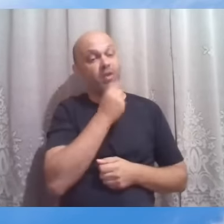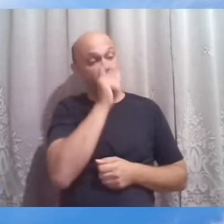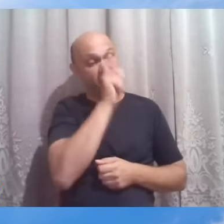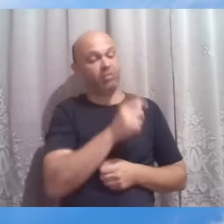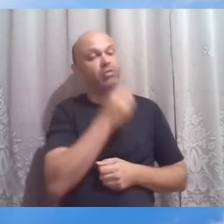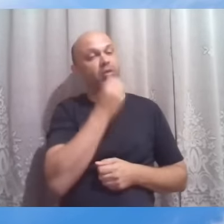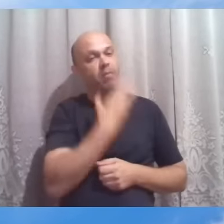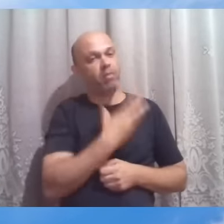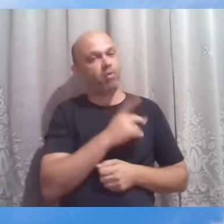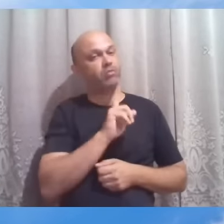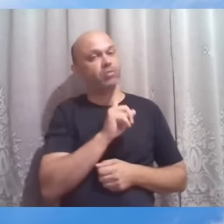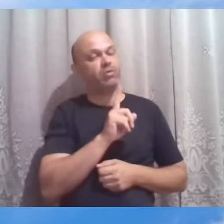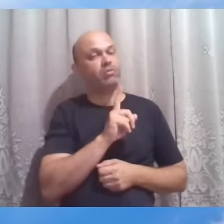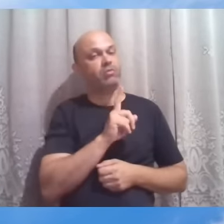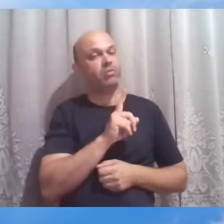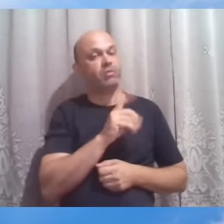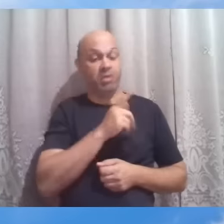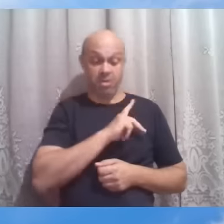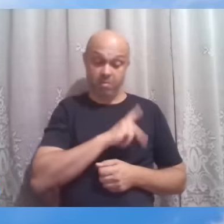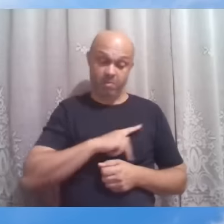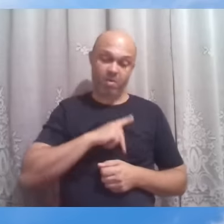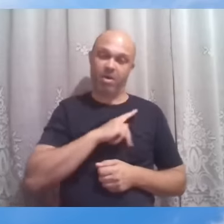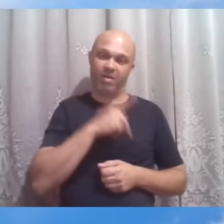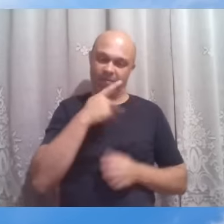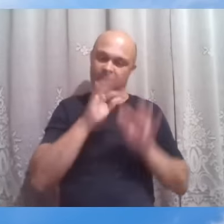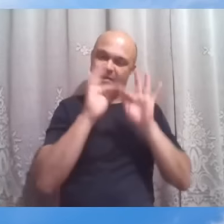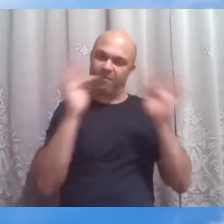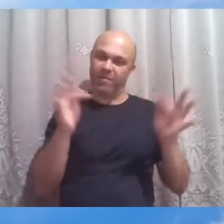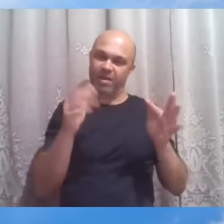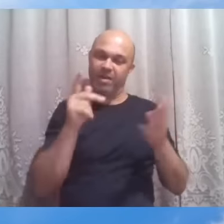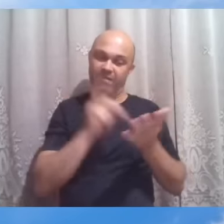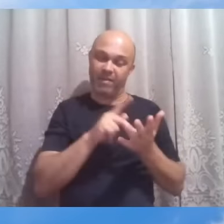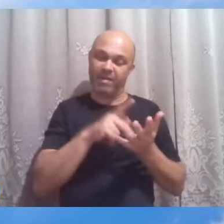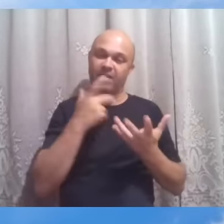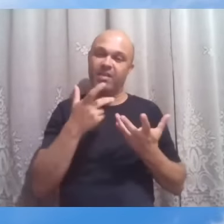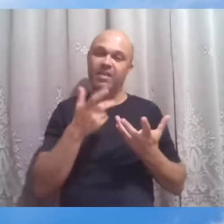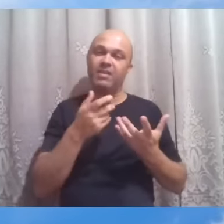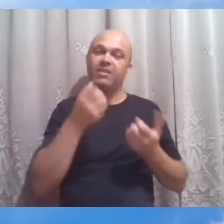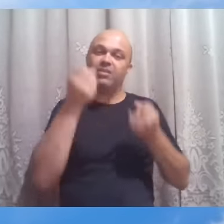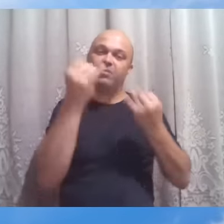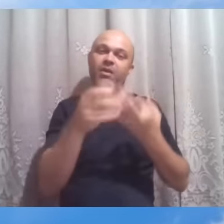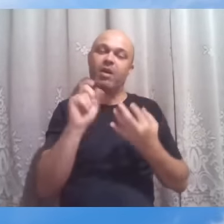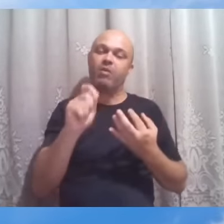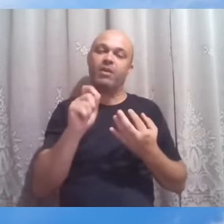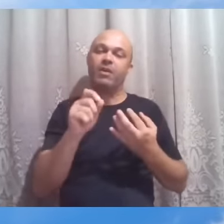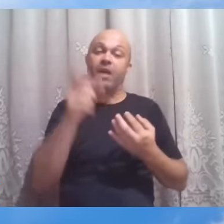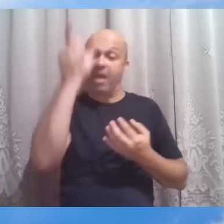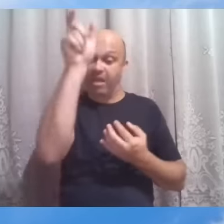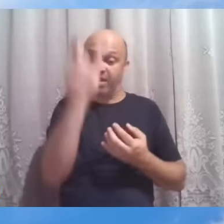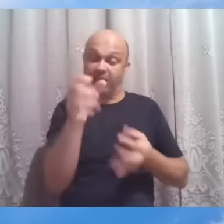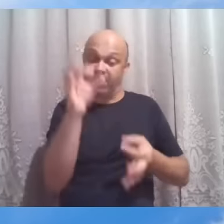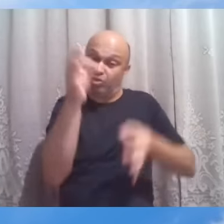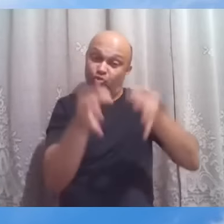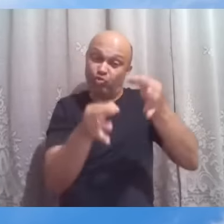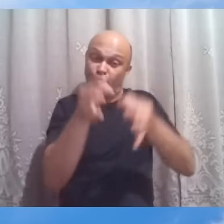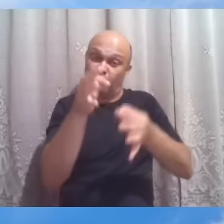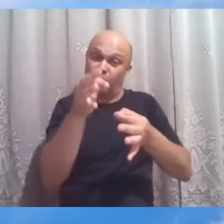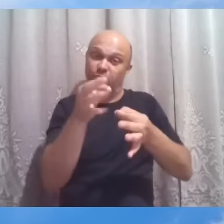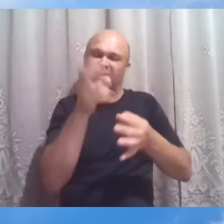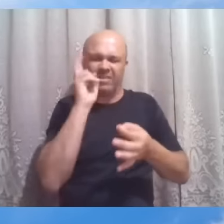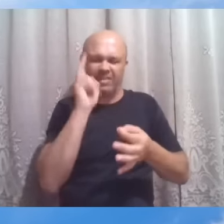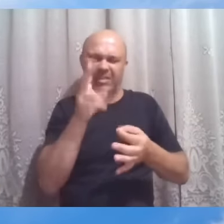Paulo ao dizer essa frase queria em verdade nos orientar de que o justo será sempre fiel